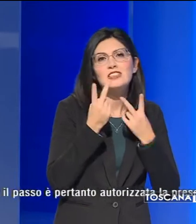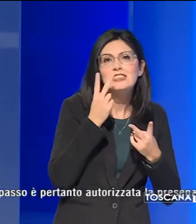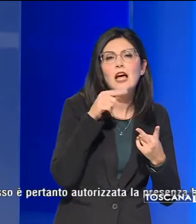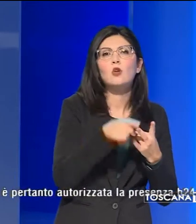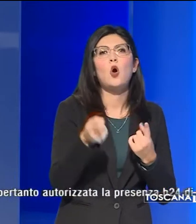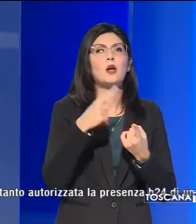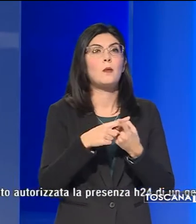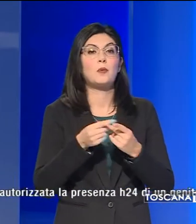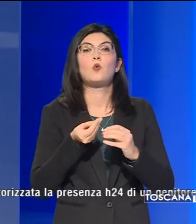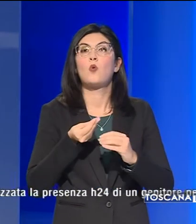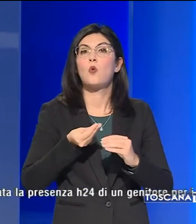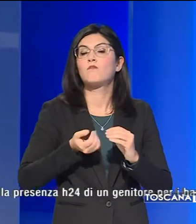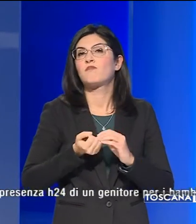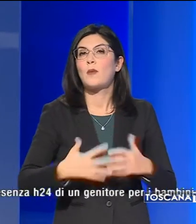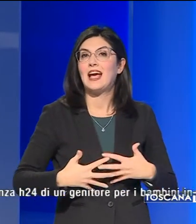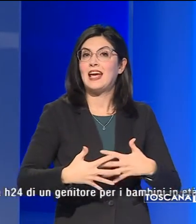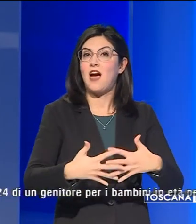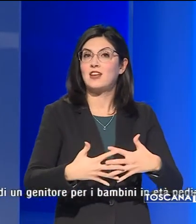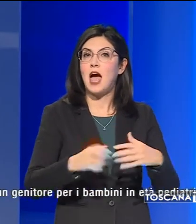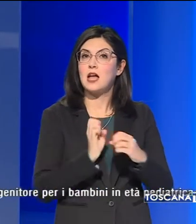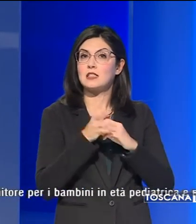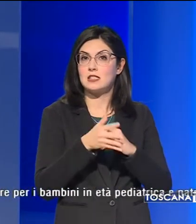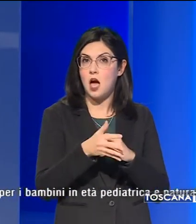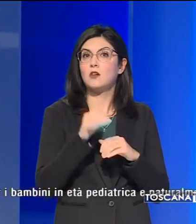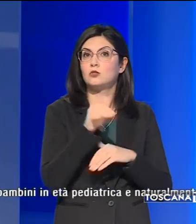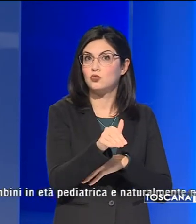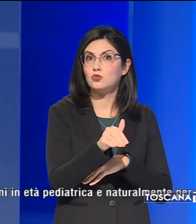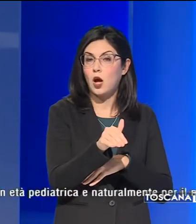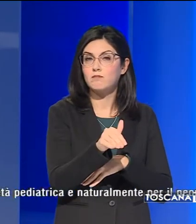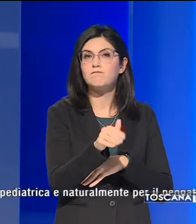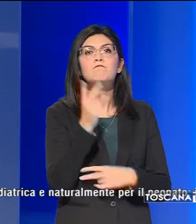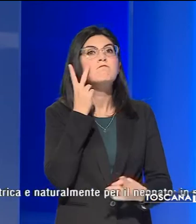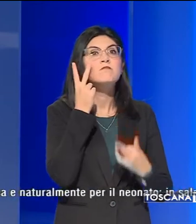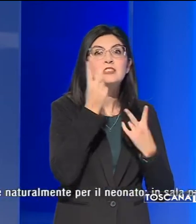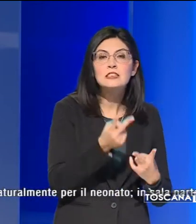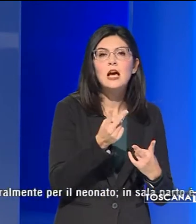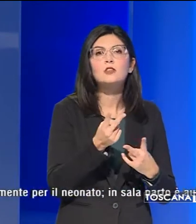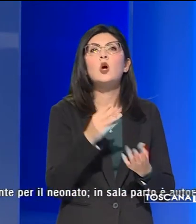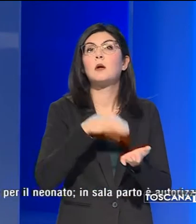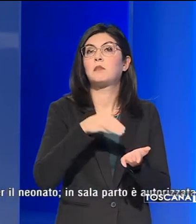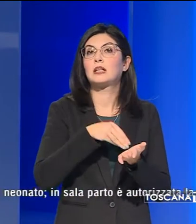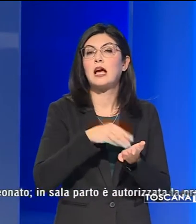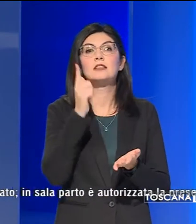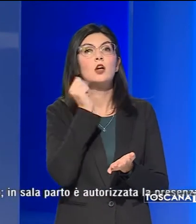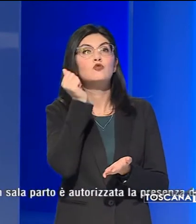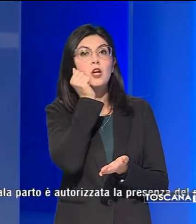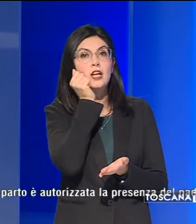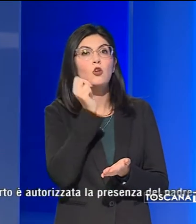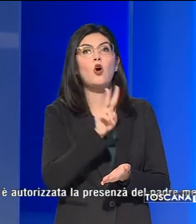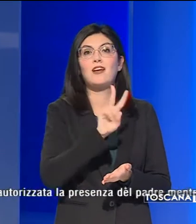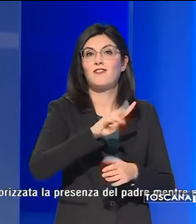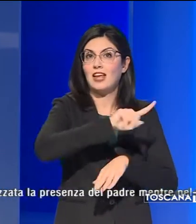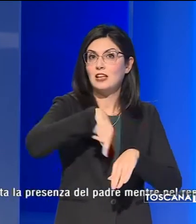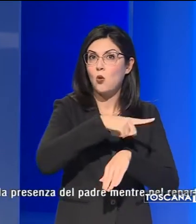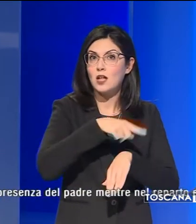Covid positiva. Per il passo è quindi autorizzata la presenza 24 ore di un genitore per i bambini in